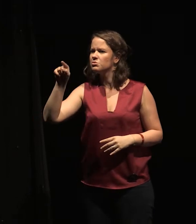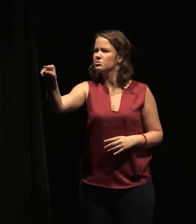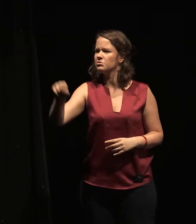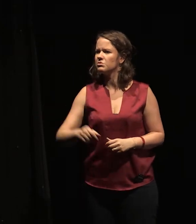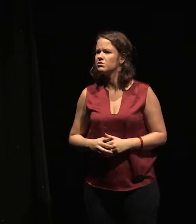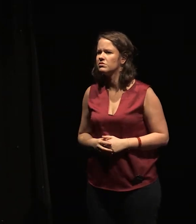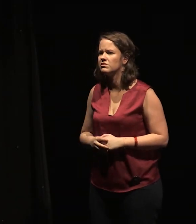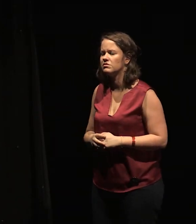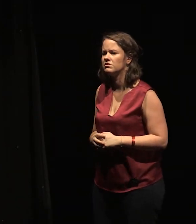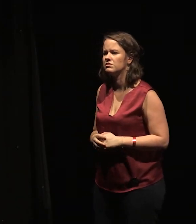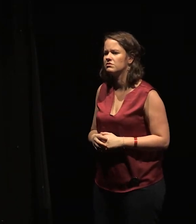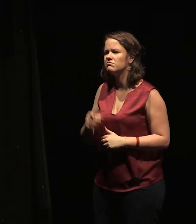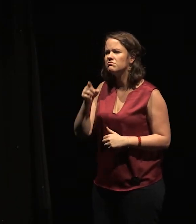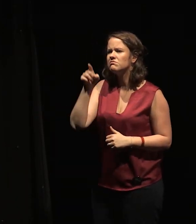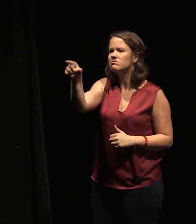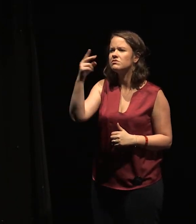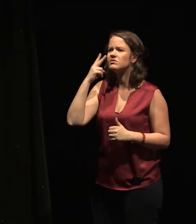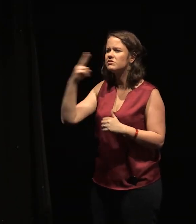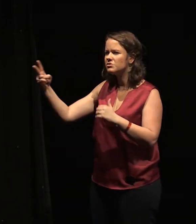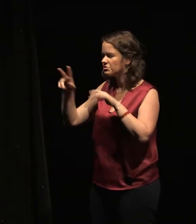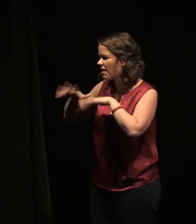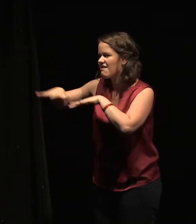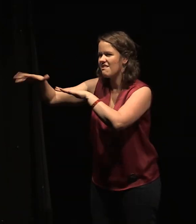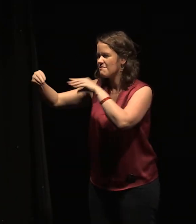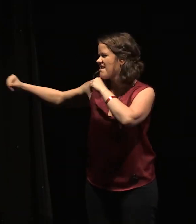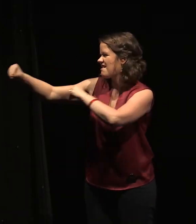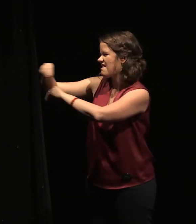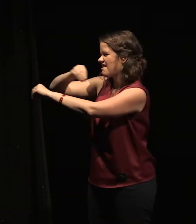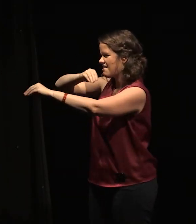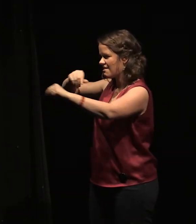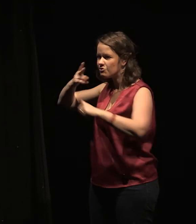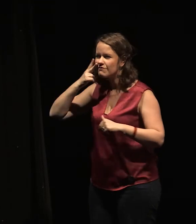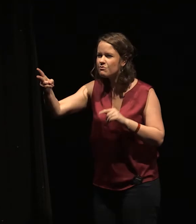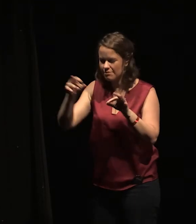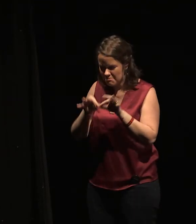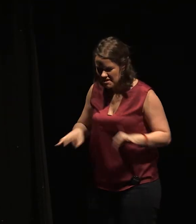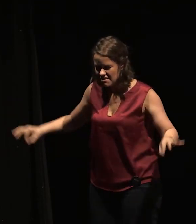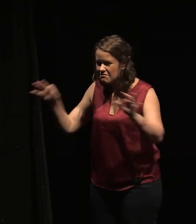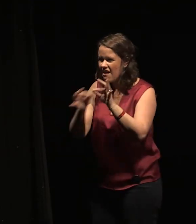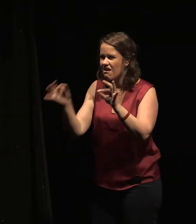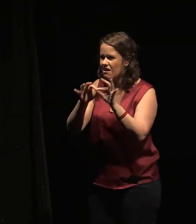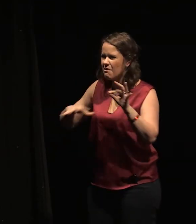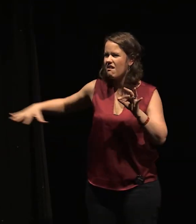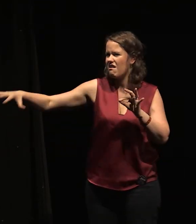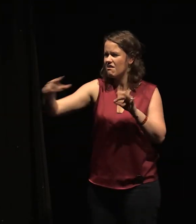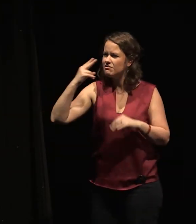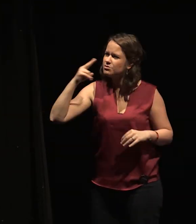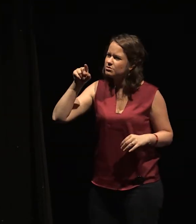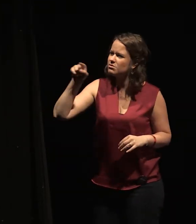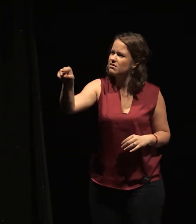vu, enduite de sel marin et de sable, splendide comme la terre, comme les enfants, comme